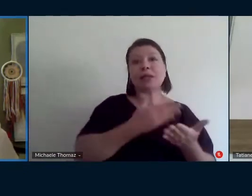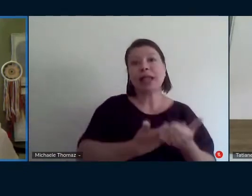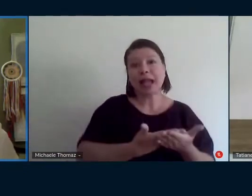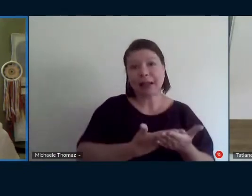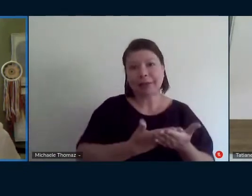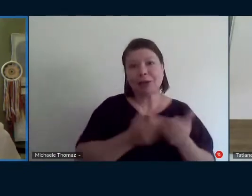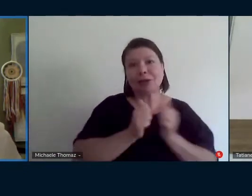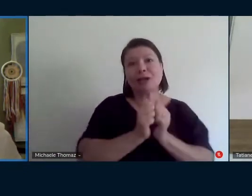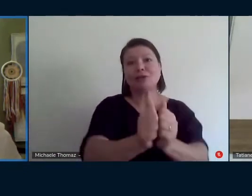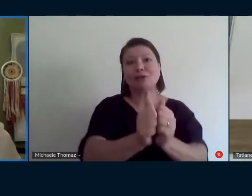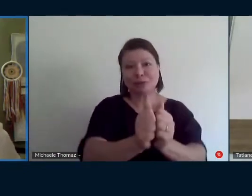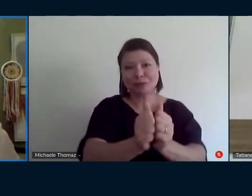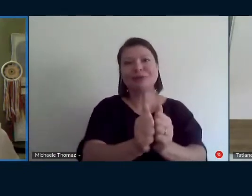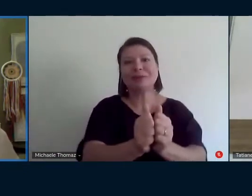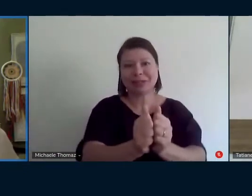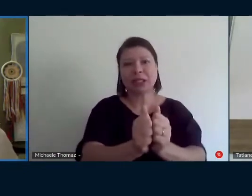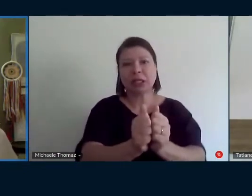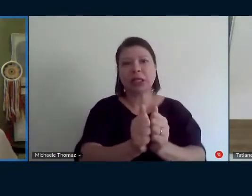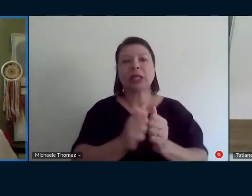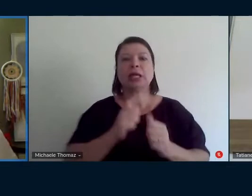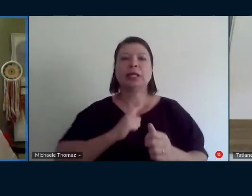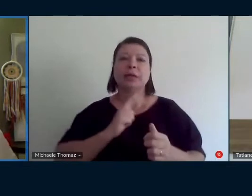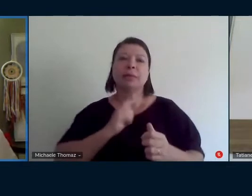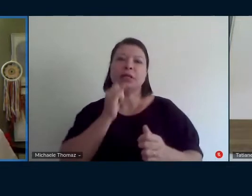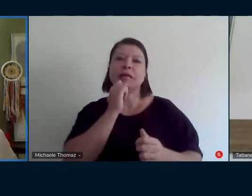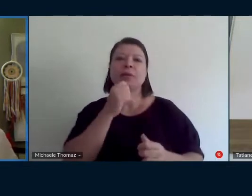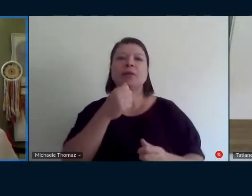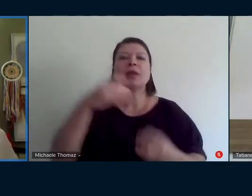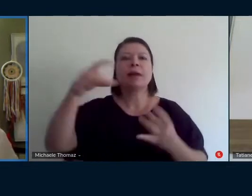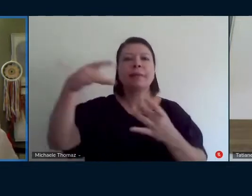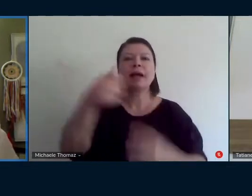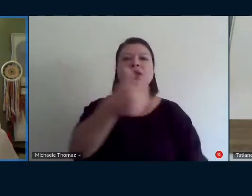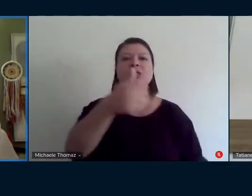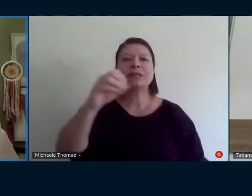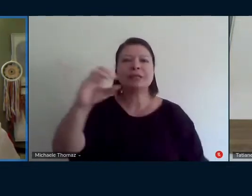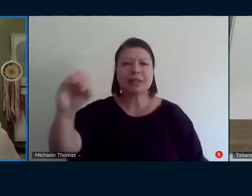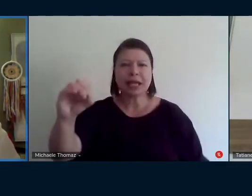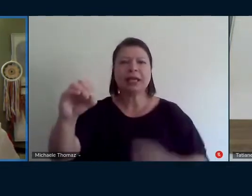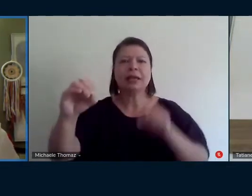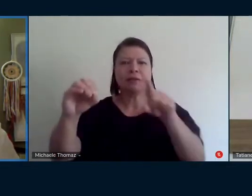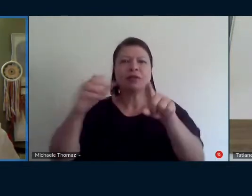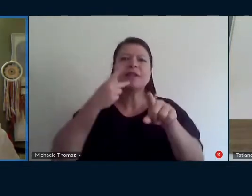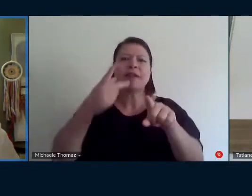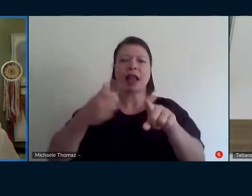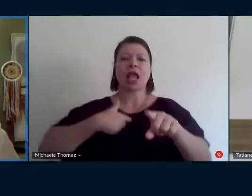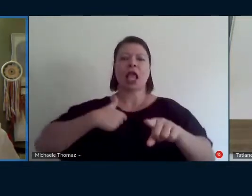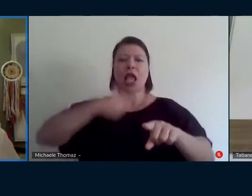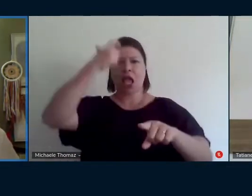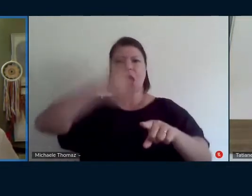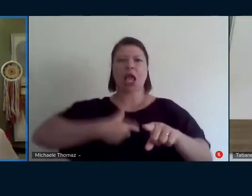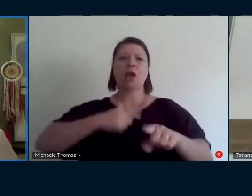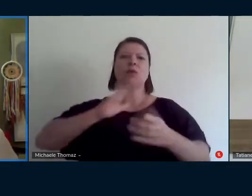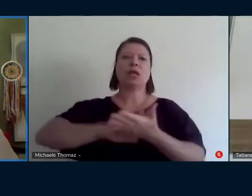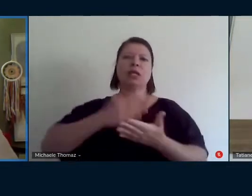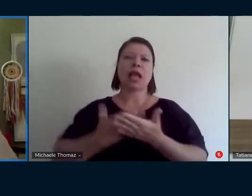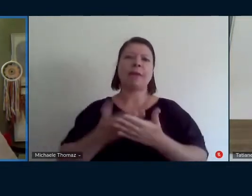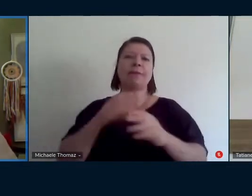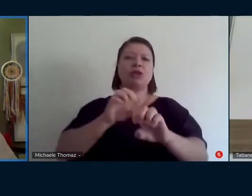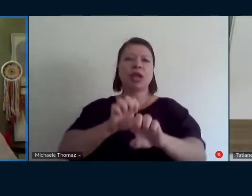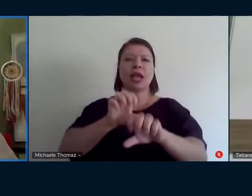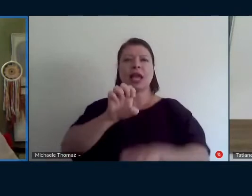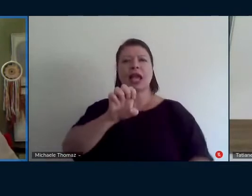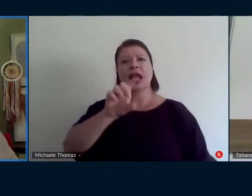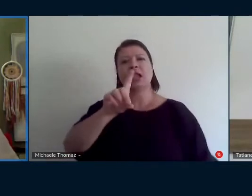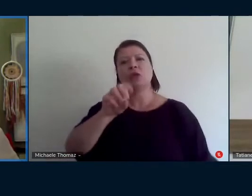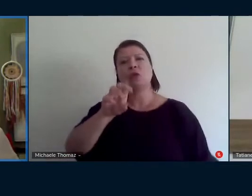vários momentos por exemplo na página 100 você fala que você é uma intérprete educadora depois você fala que você é uma pesquisadora intérprete